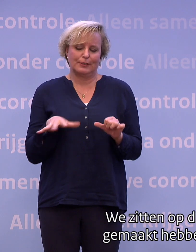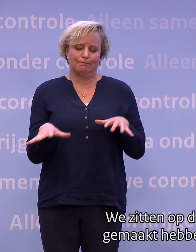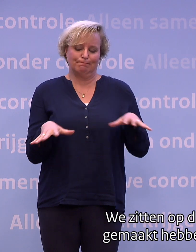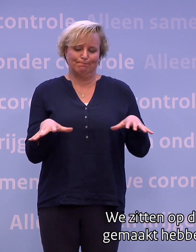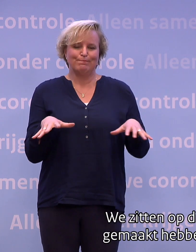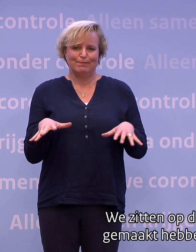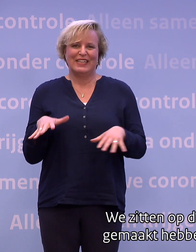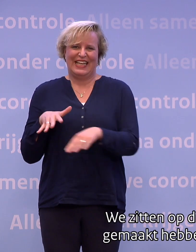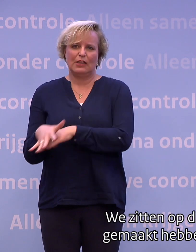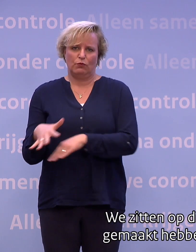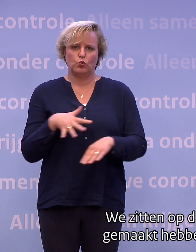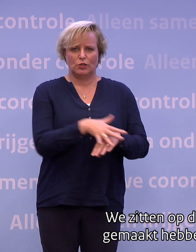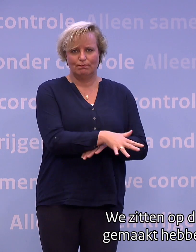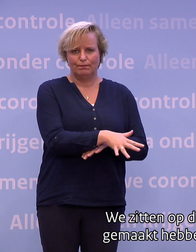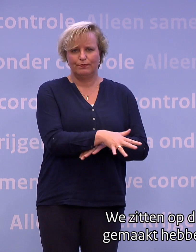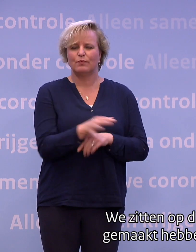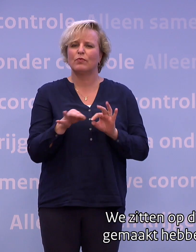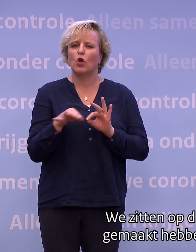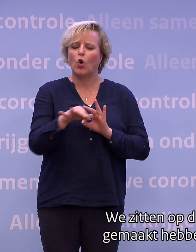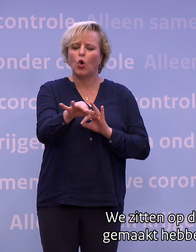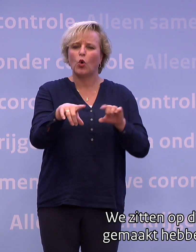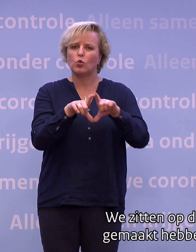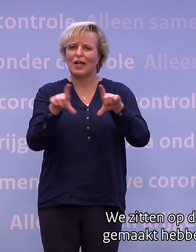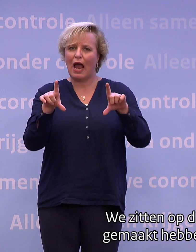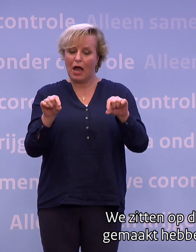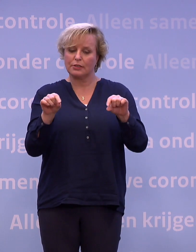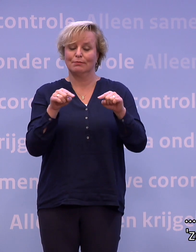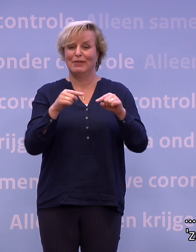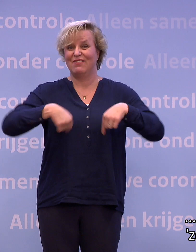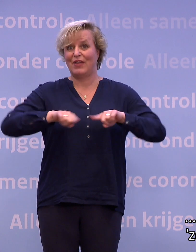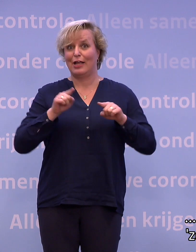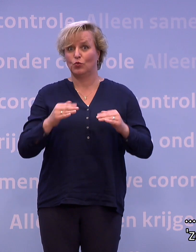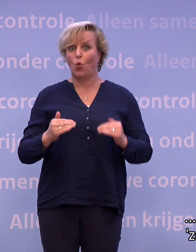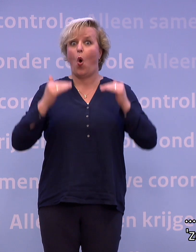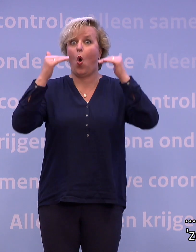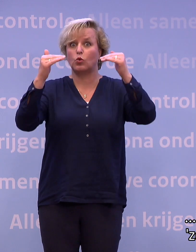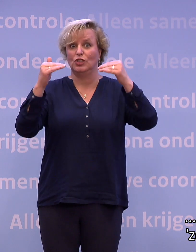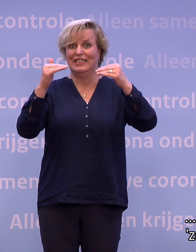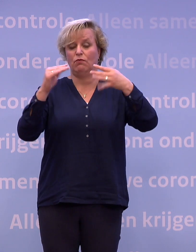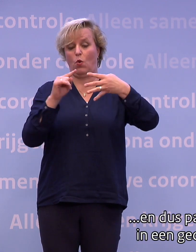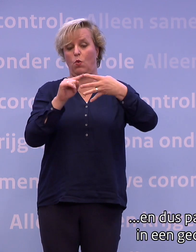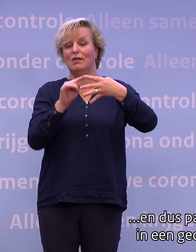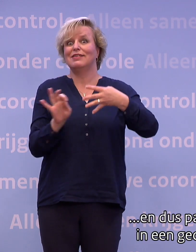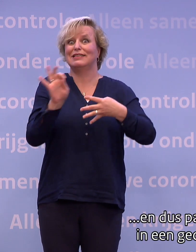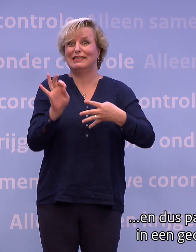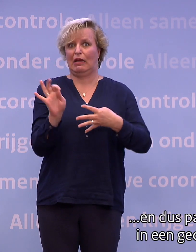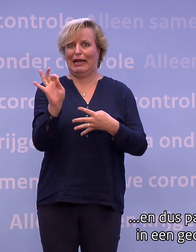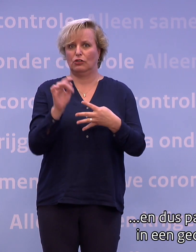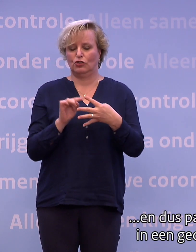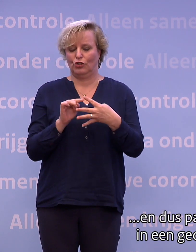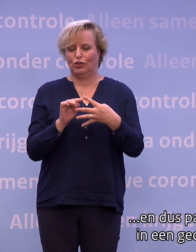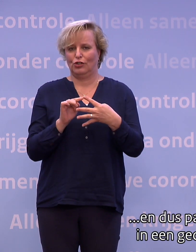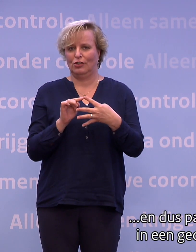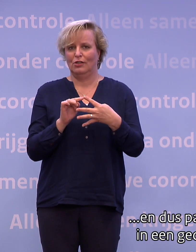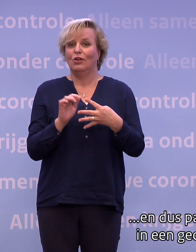We zitten op die routekaart zoals we die gemaakt hebben in het hoogste niveau, in het niveau zeer ernstig. En dus pas